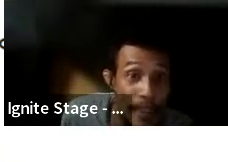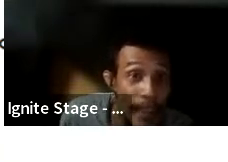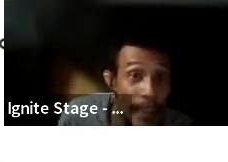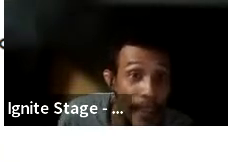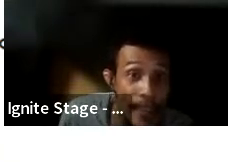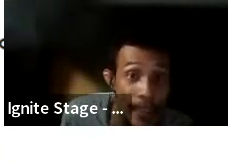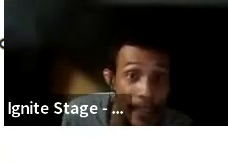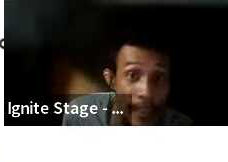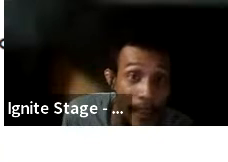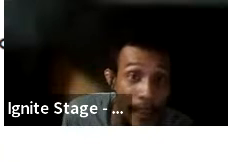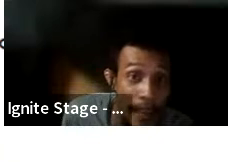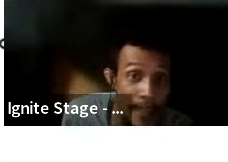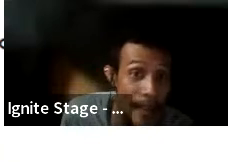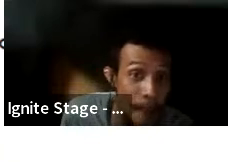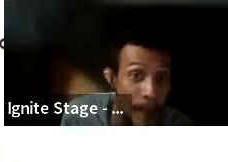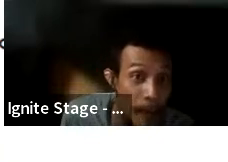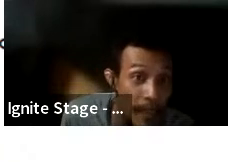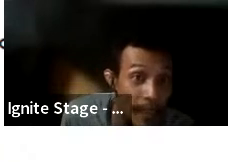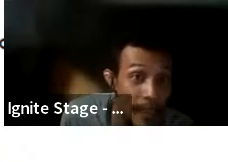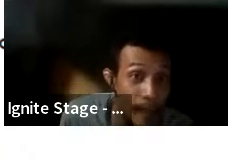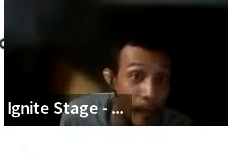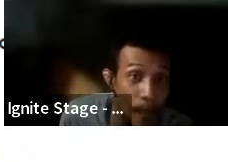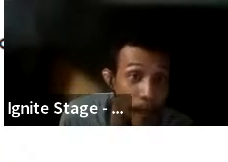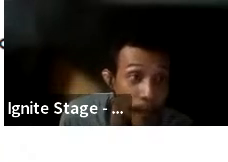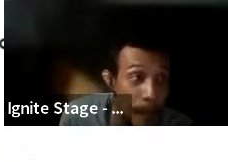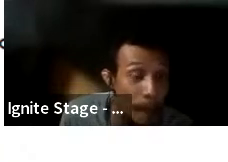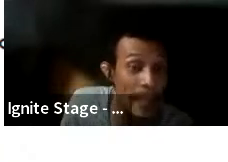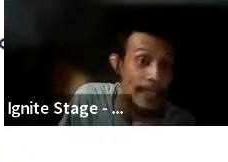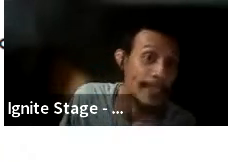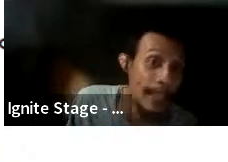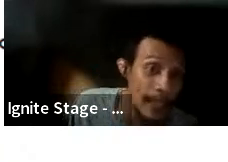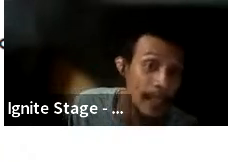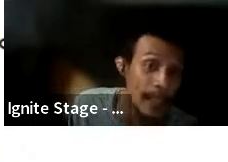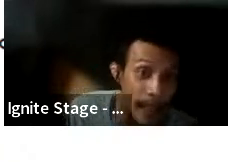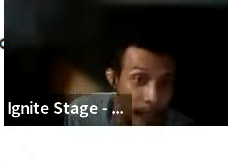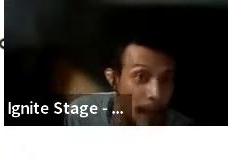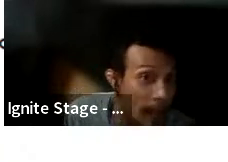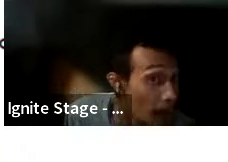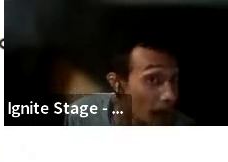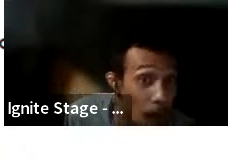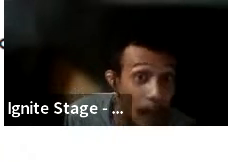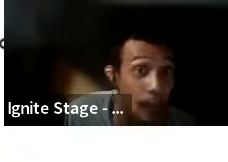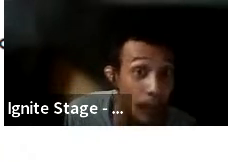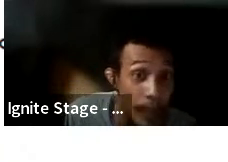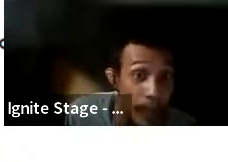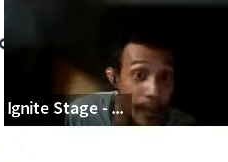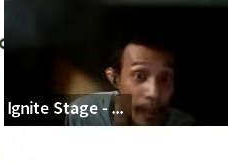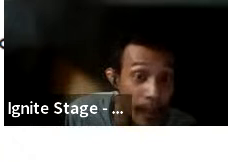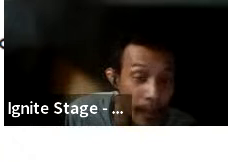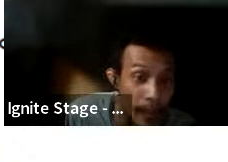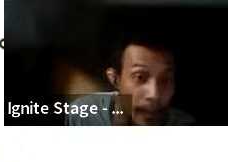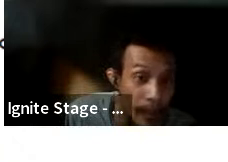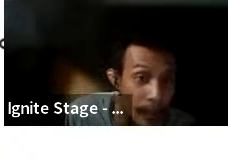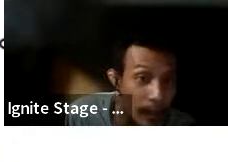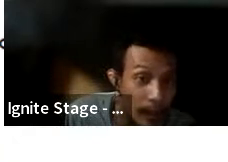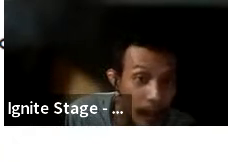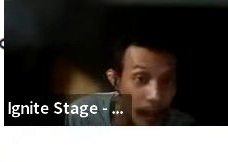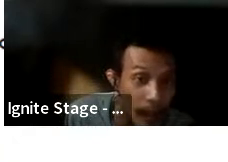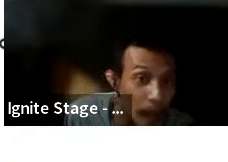bisa ngasih heads up 18 detik sebelum gempanya terjadi ini pakai kabel bawah laut juga yang